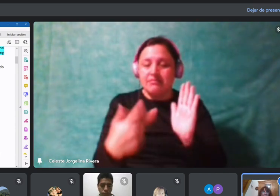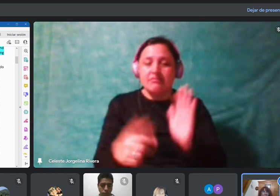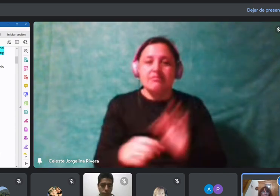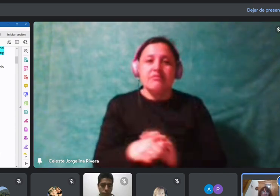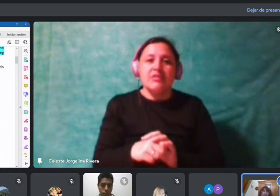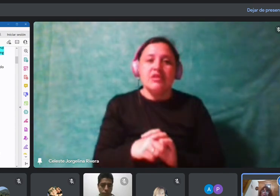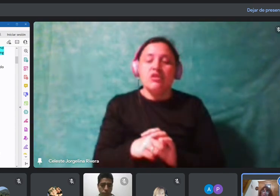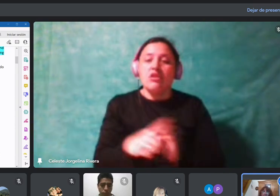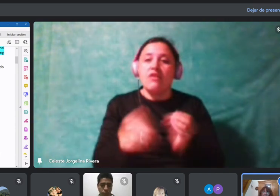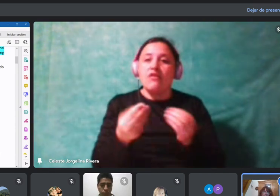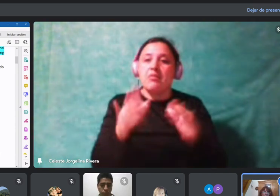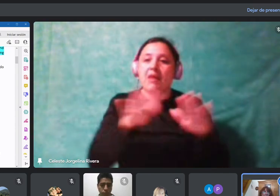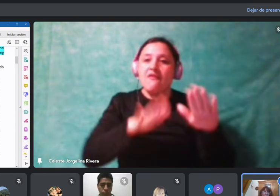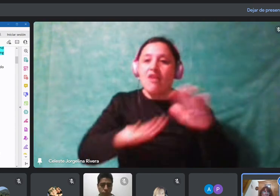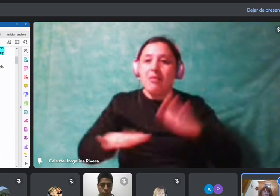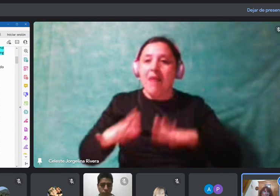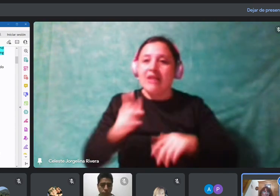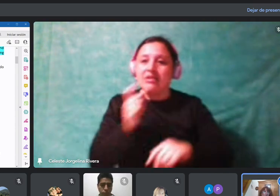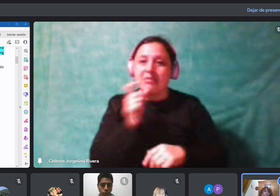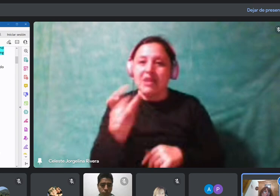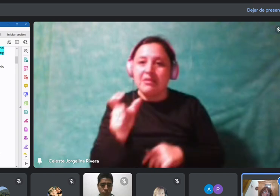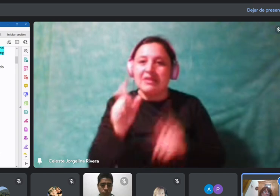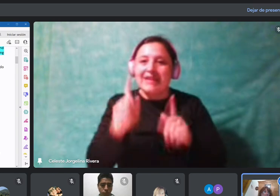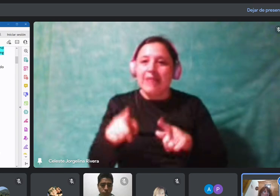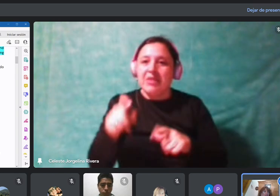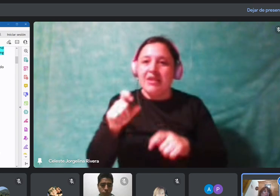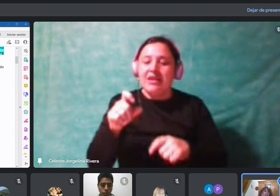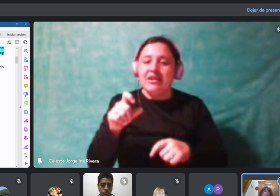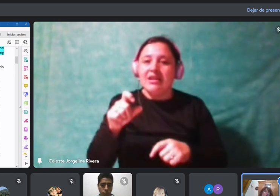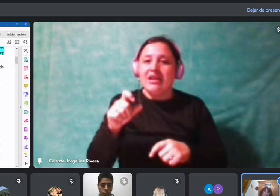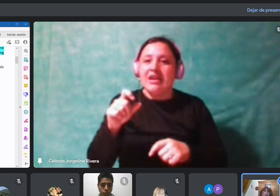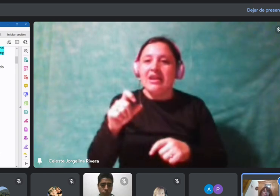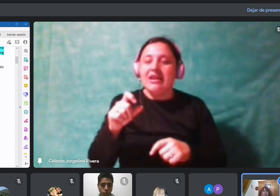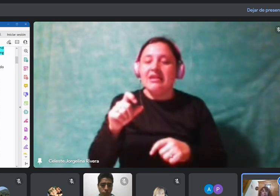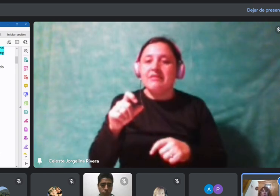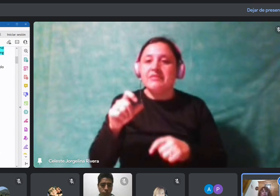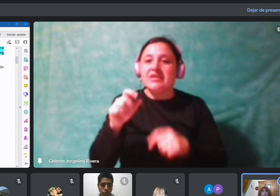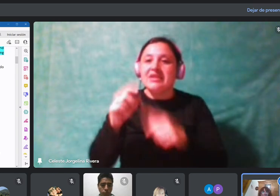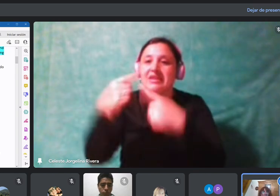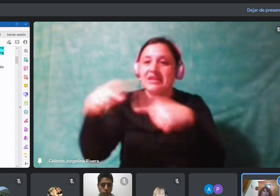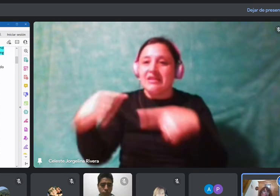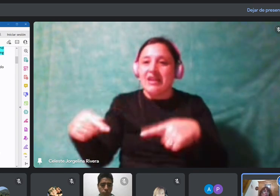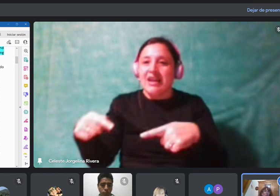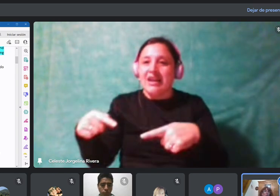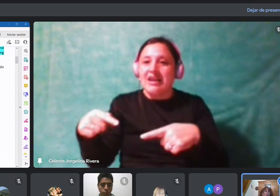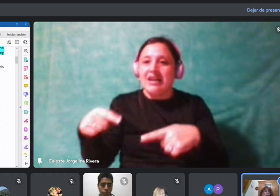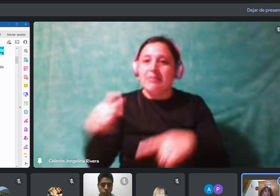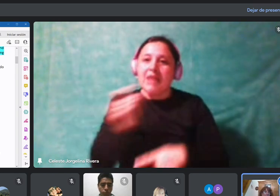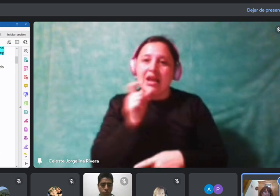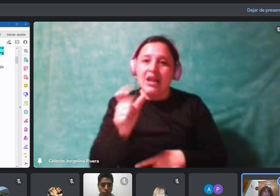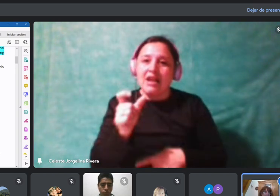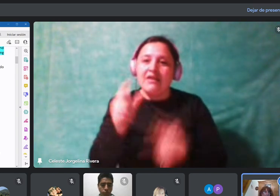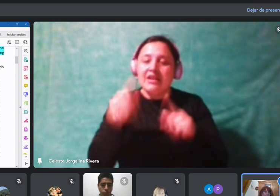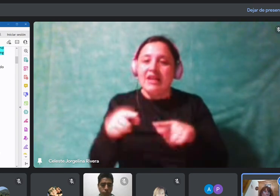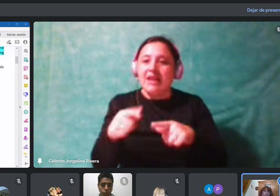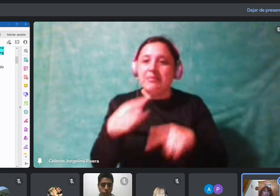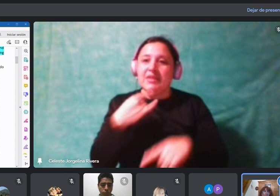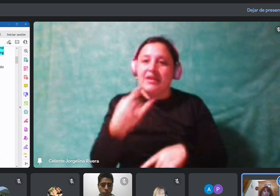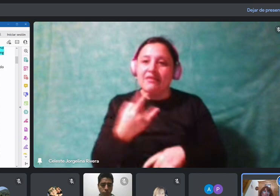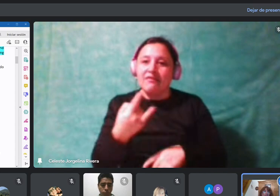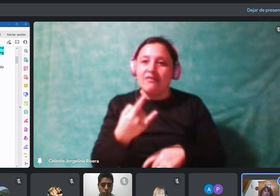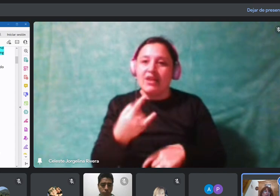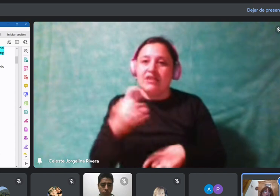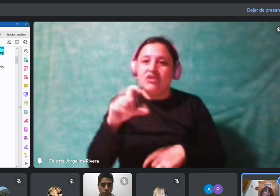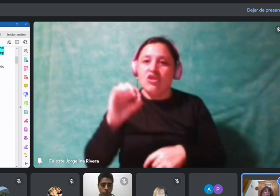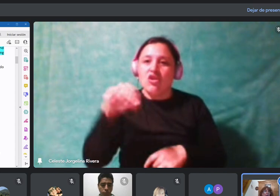de palabras y las clases de palabras. Otras que tienen que ver con los falsos cognados o con usos especiales de las palabras